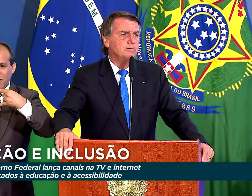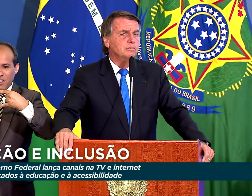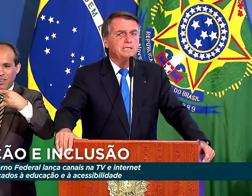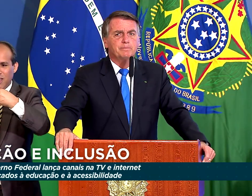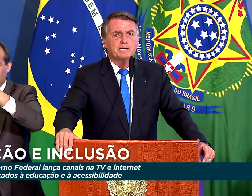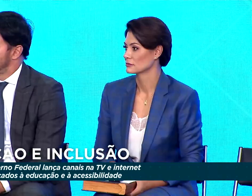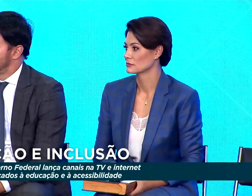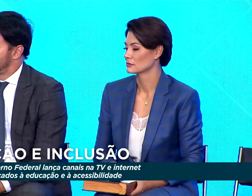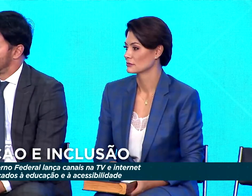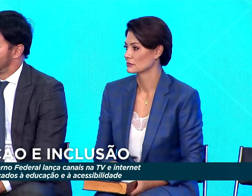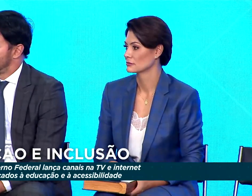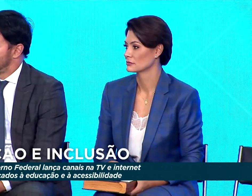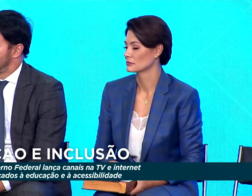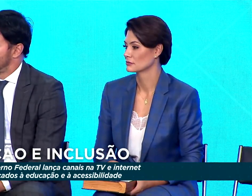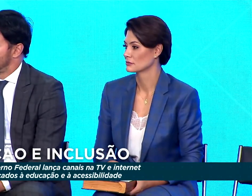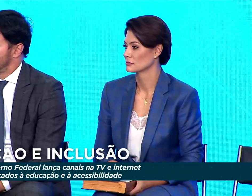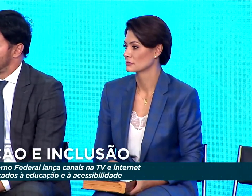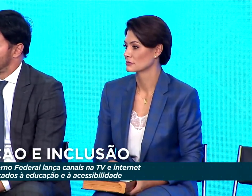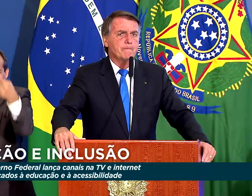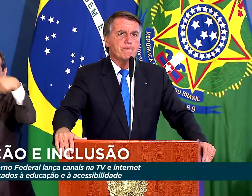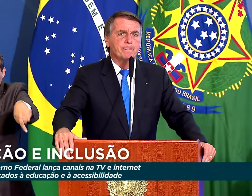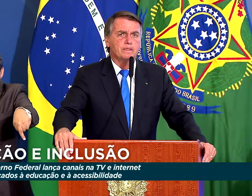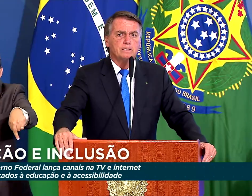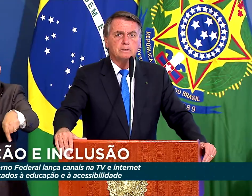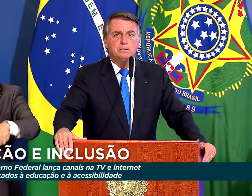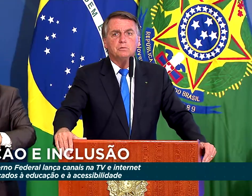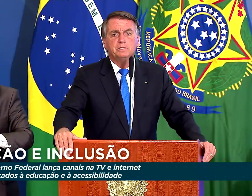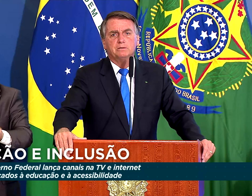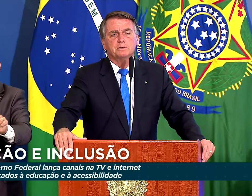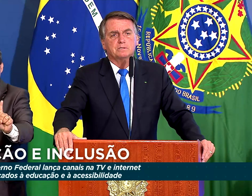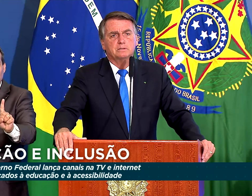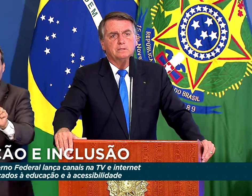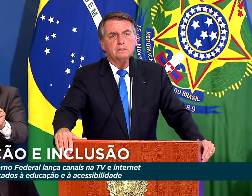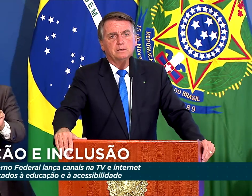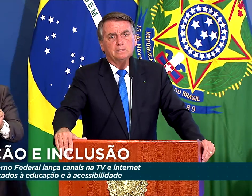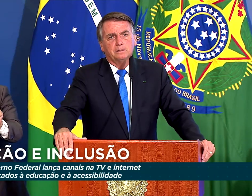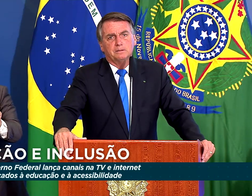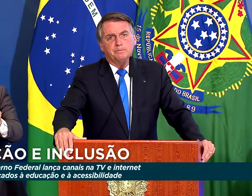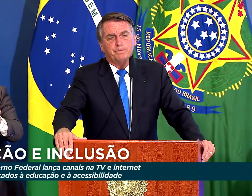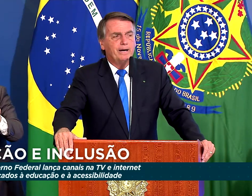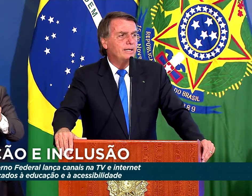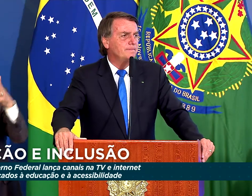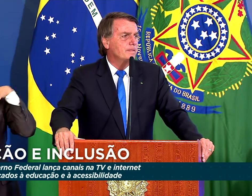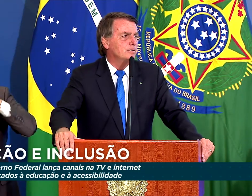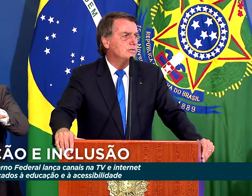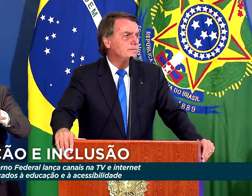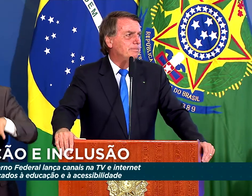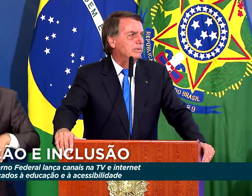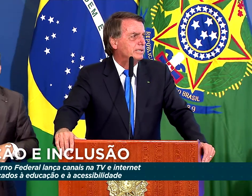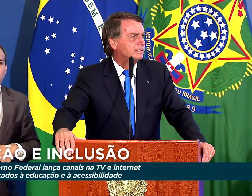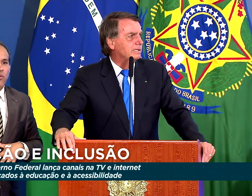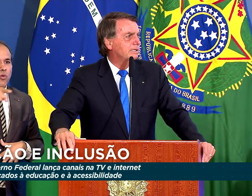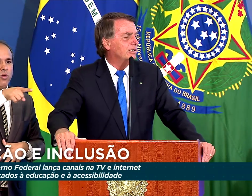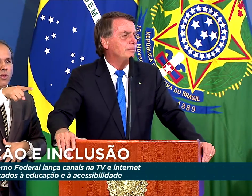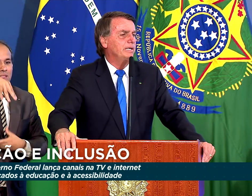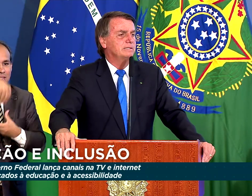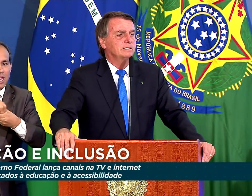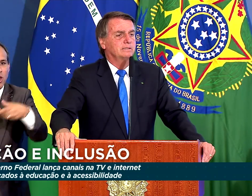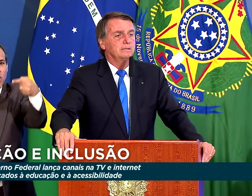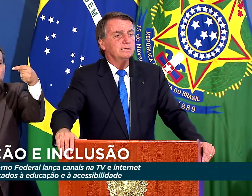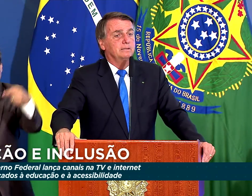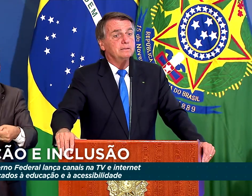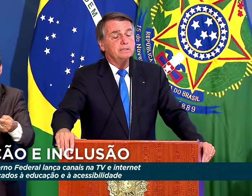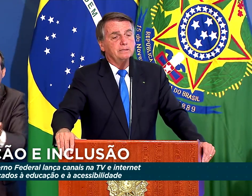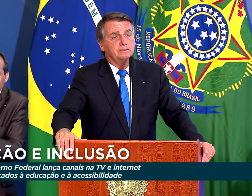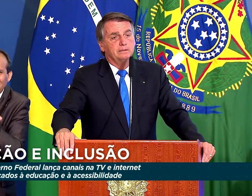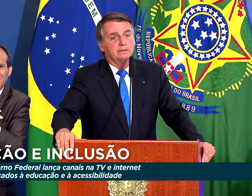especial o Libras, visa trazer e incluí-los para uma política que realmente